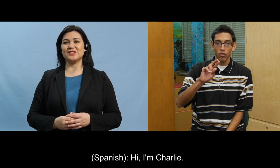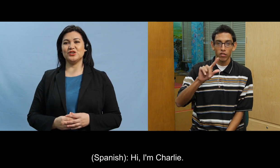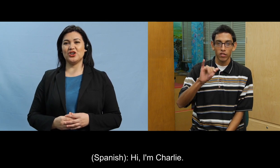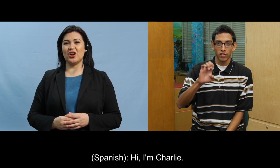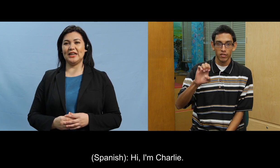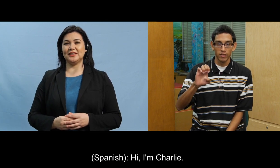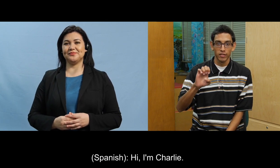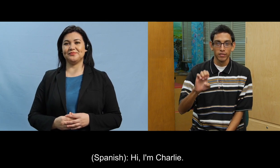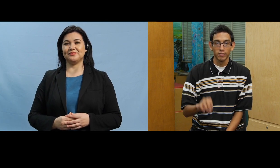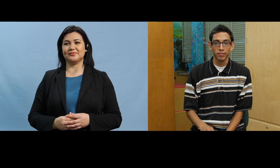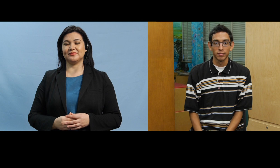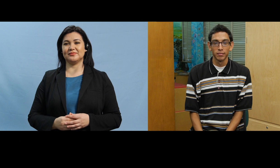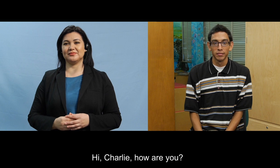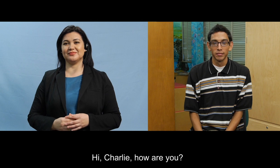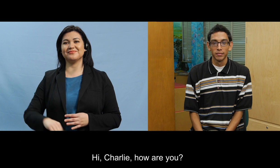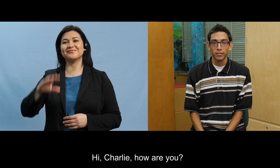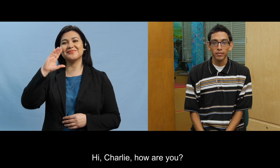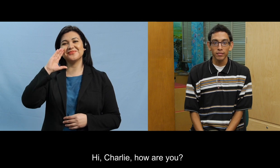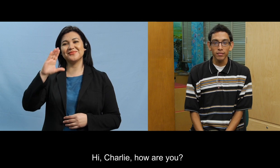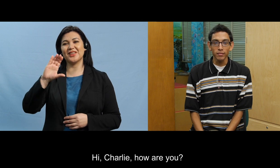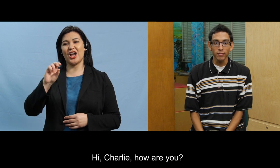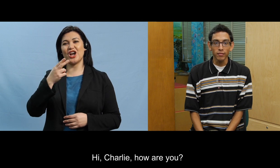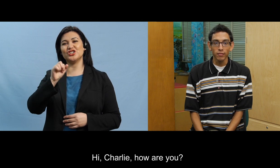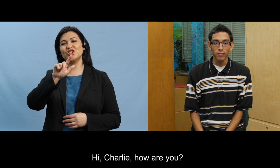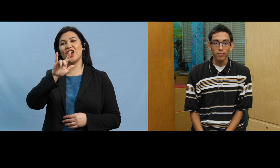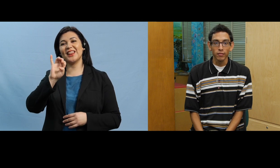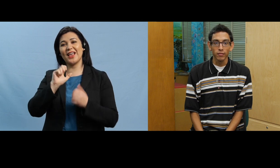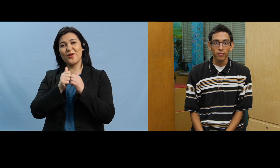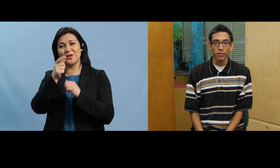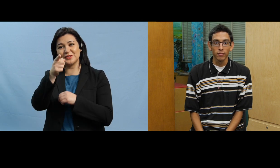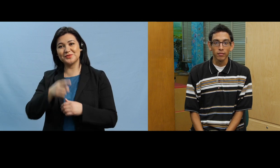hola soy charlie hola charlie cómo estás